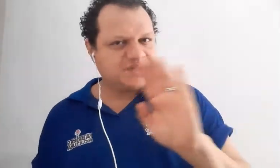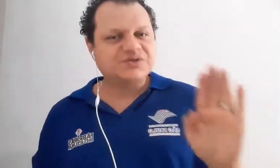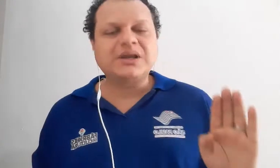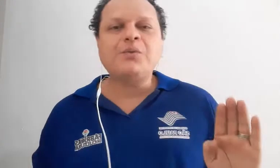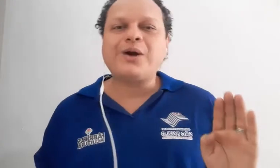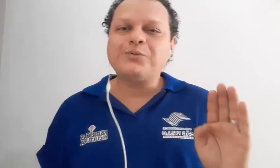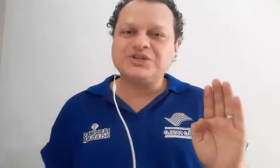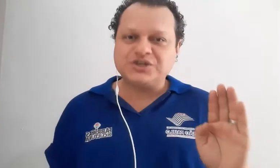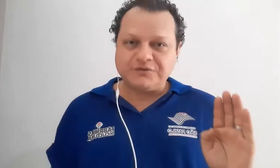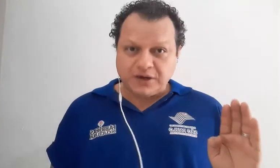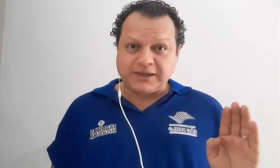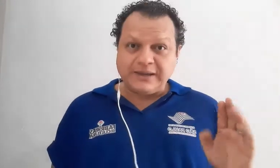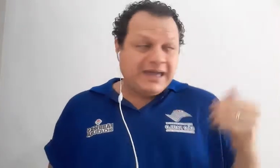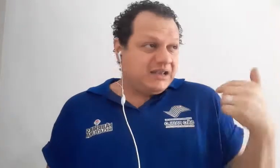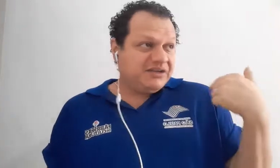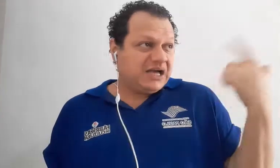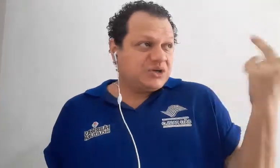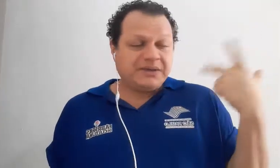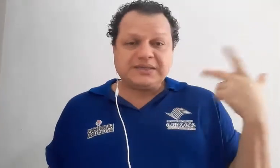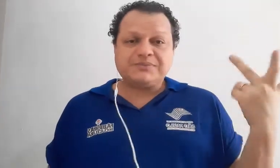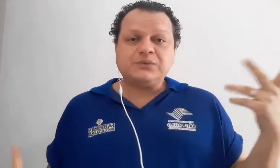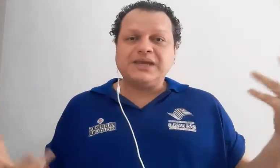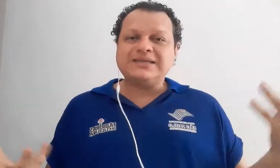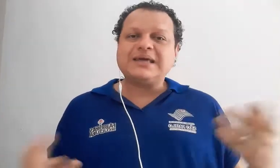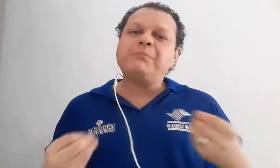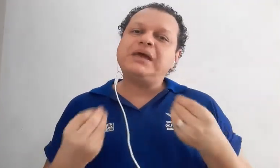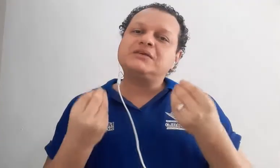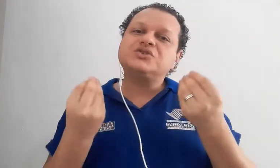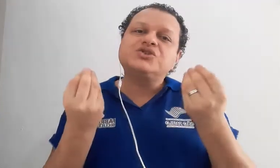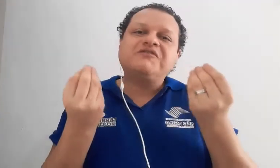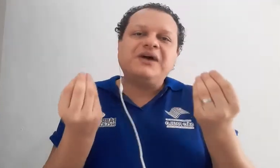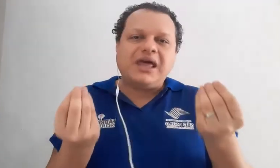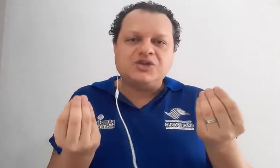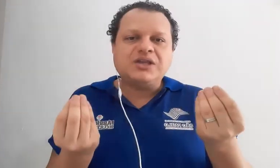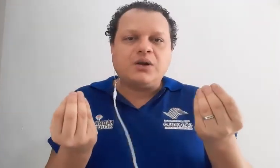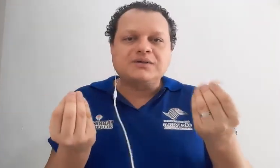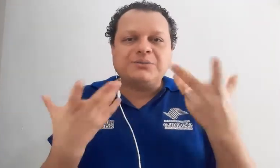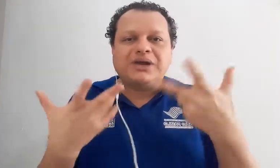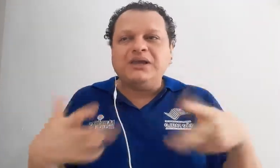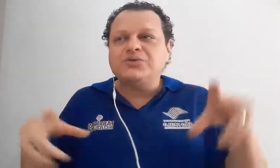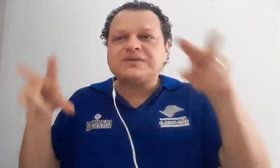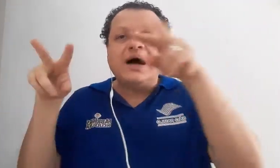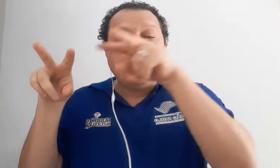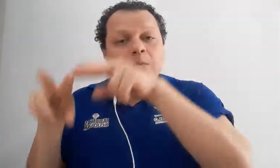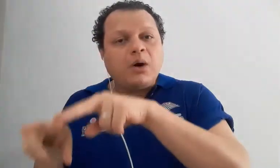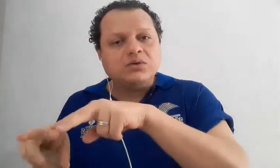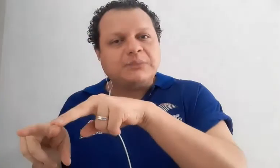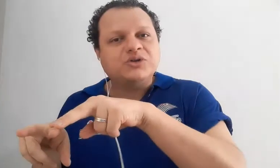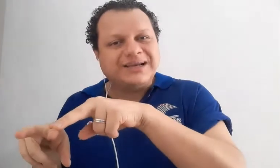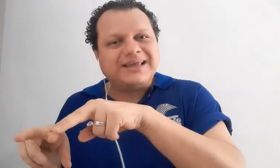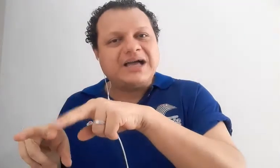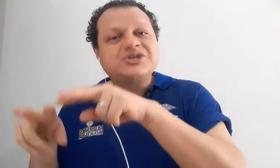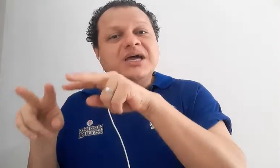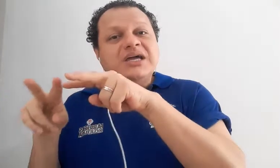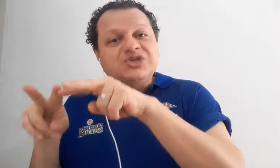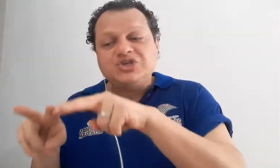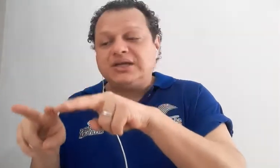Isso não é objetivo aqui. Na verdade, a percepção deles é apenas diferente da nossa, porque ele usa uma outra modalidade de